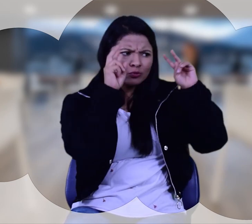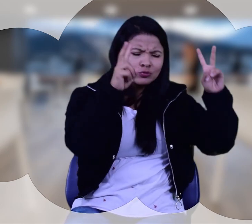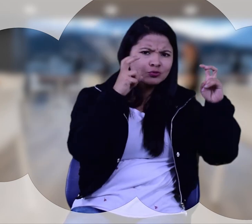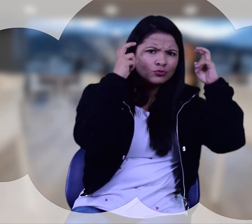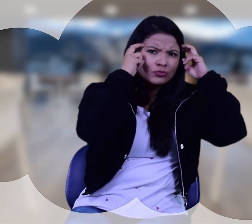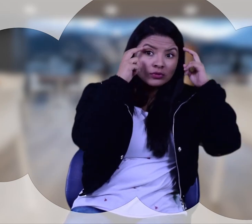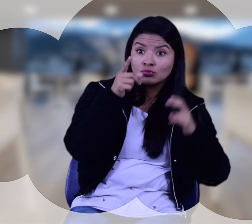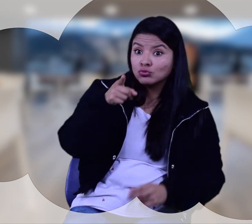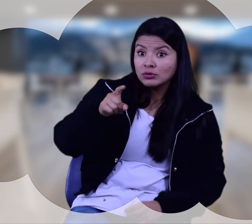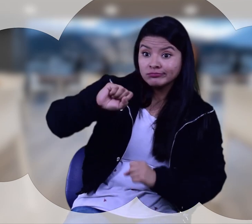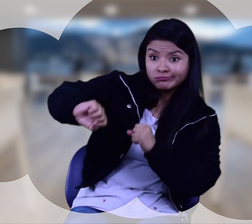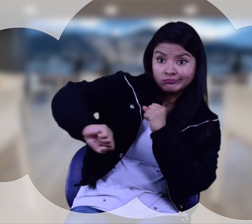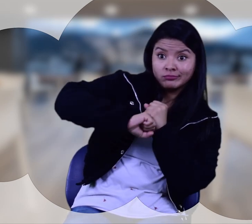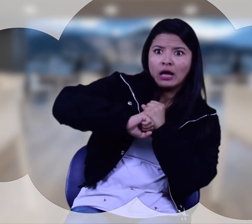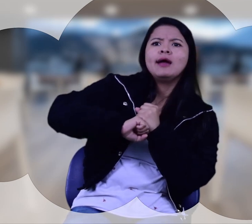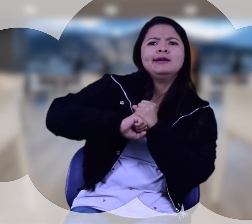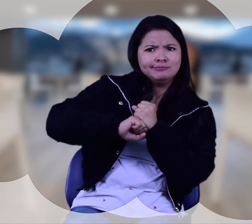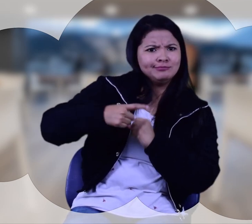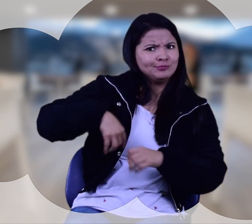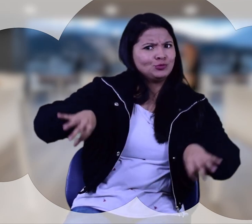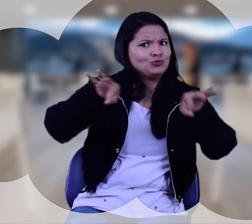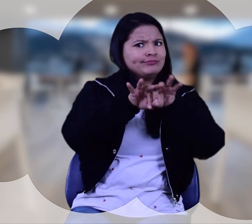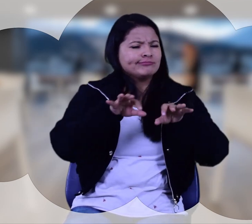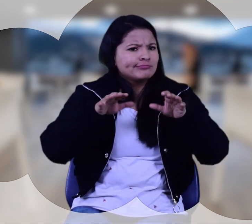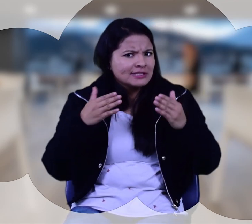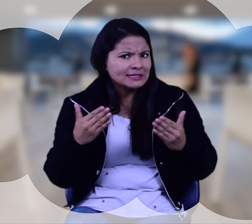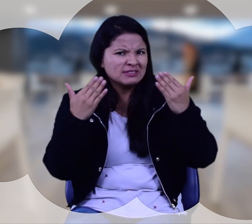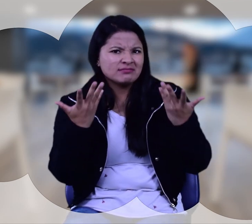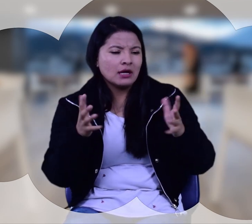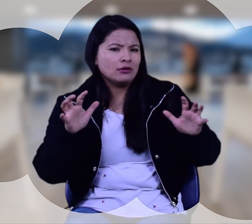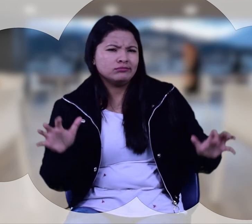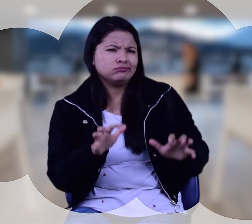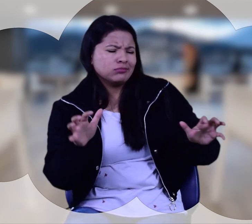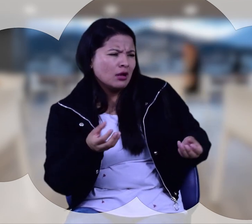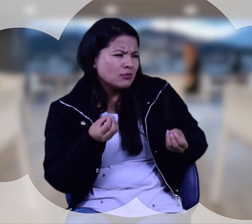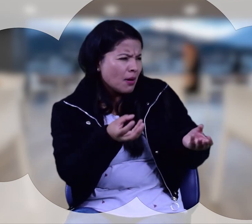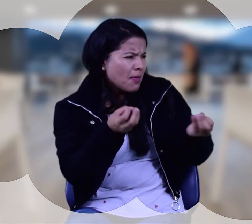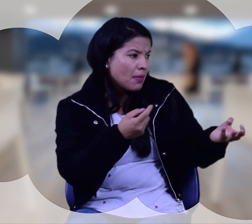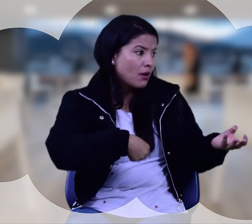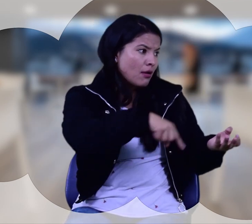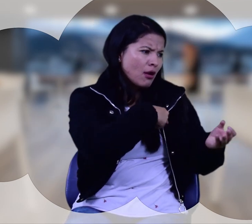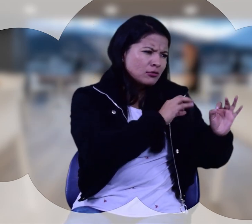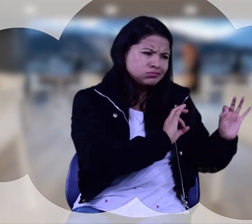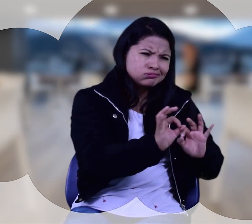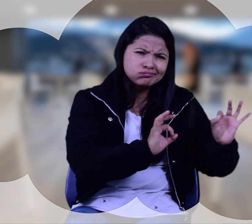para que en un plan de un año, poder capacitarlas. Esa sería mi propuesta.